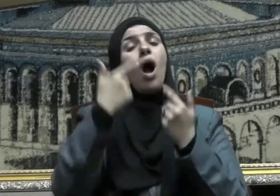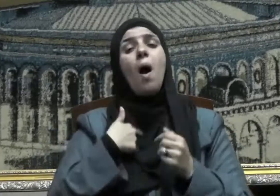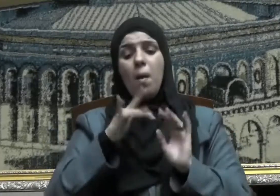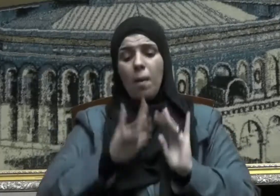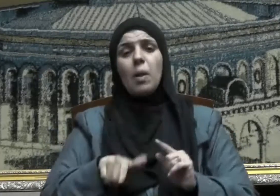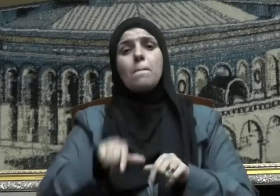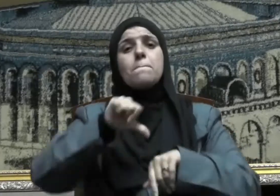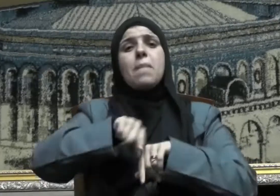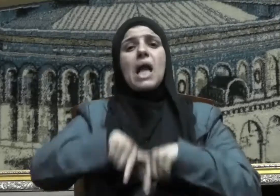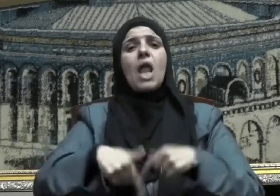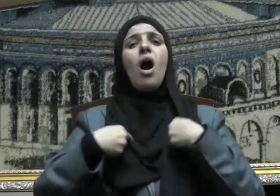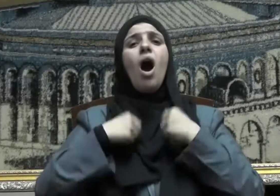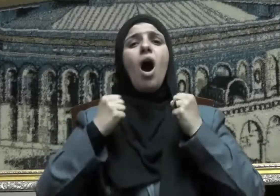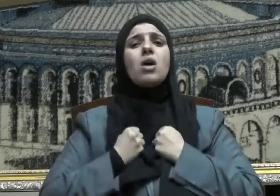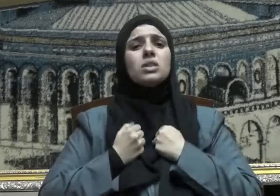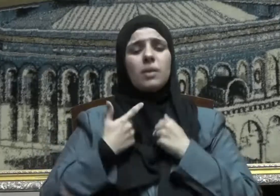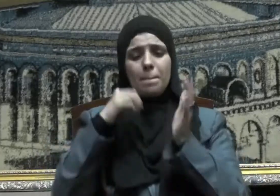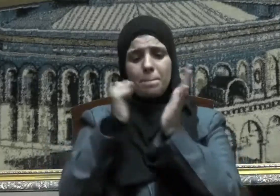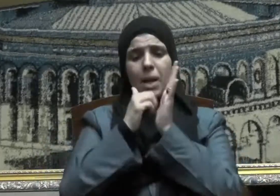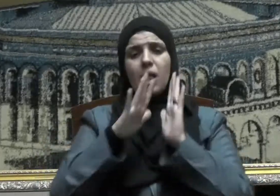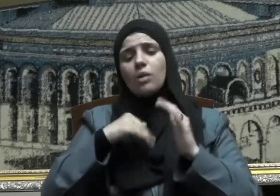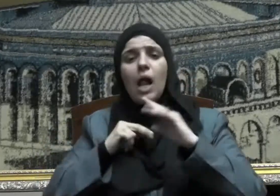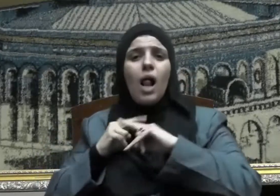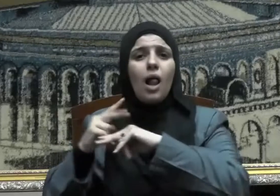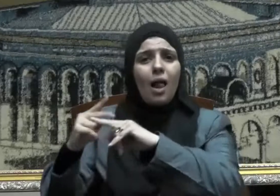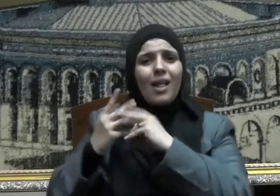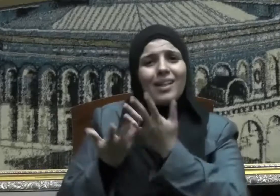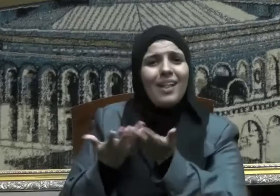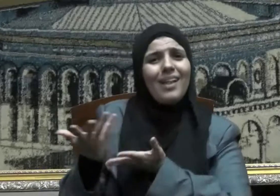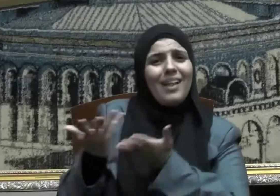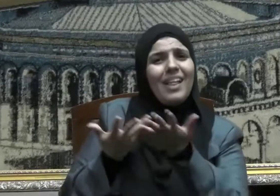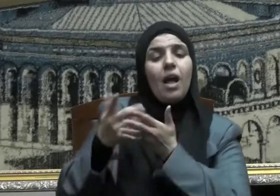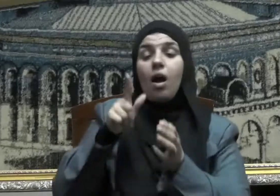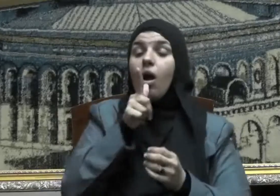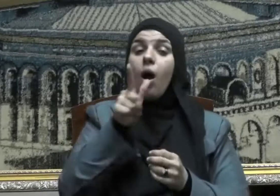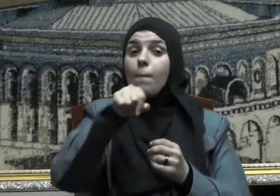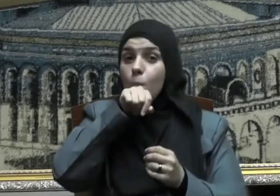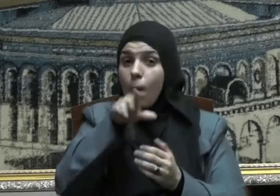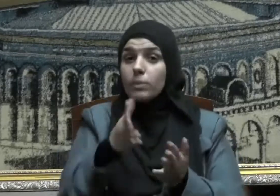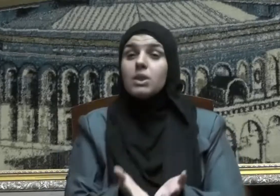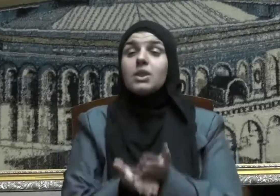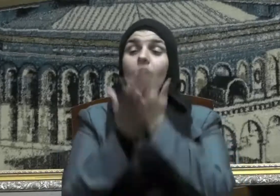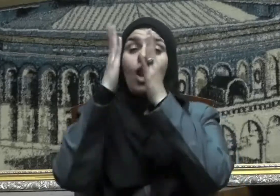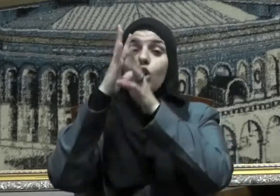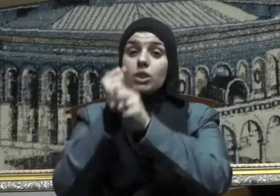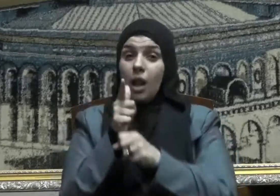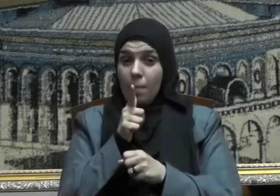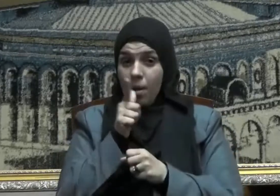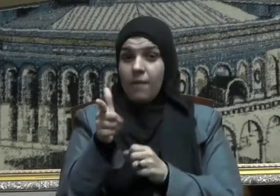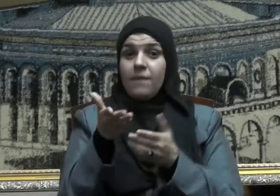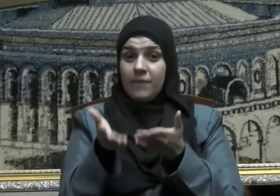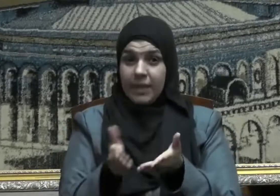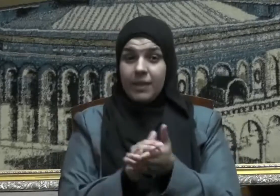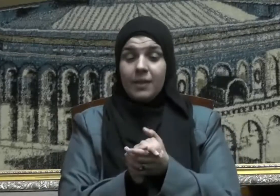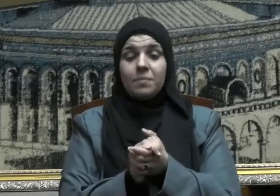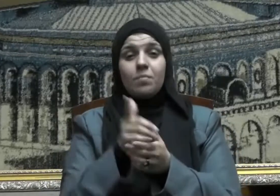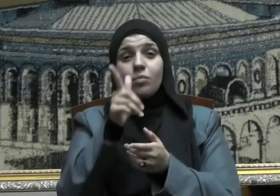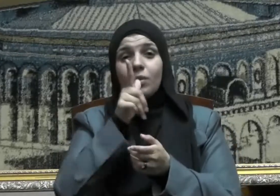الله ما لنا بد من مجالسنا نتحدث فيها قال رسول الله صلى الله عليه